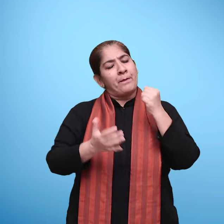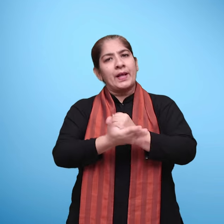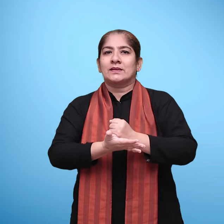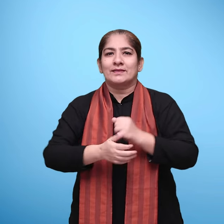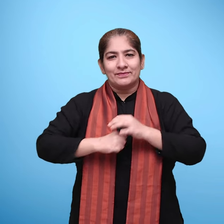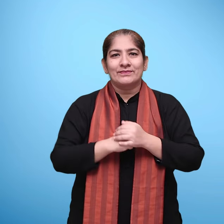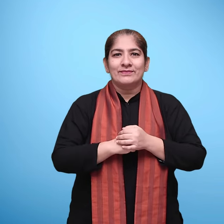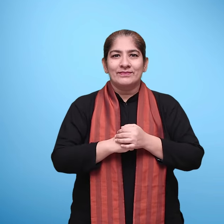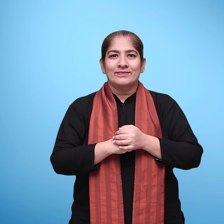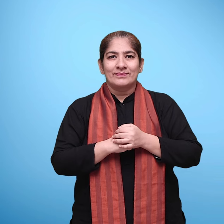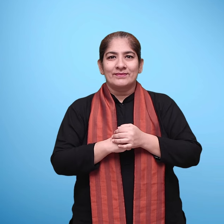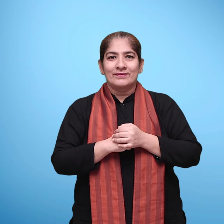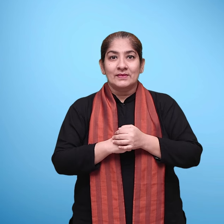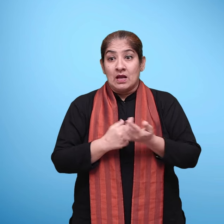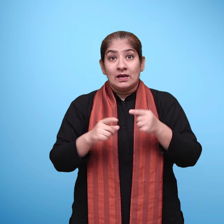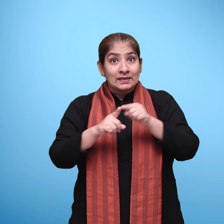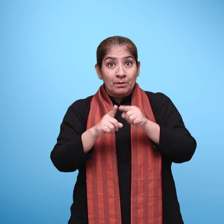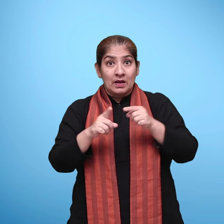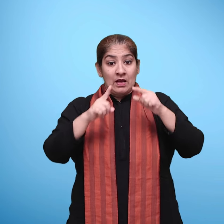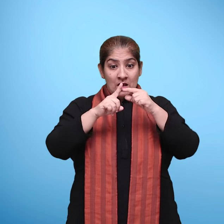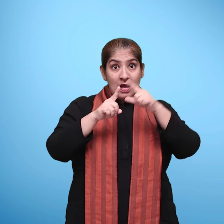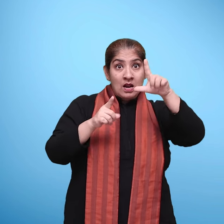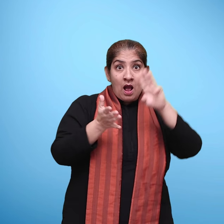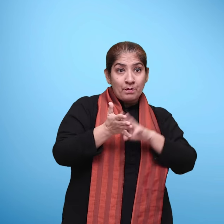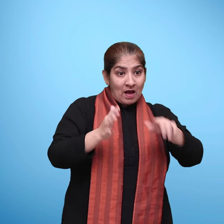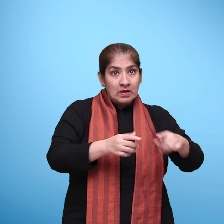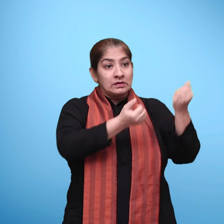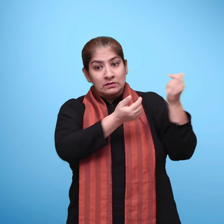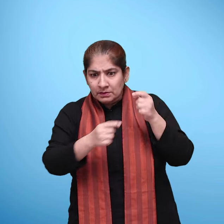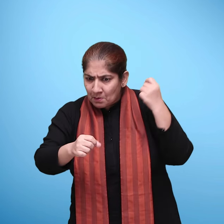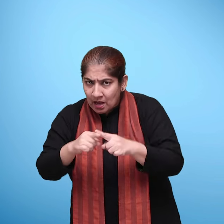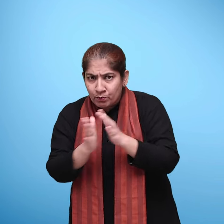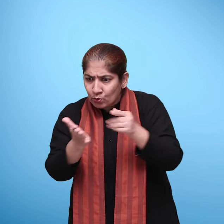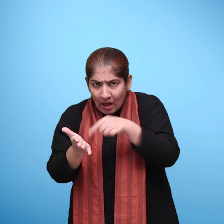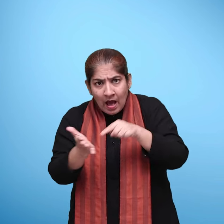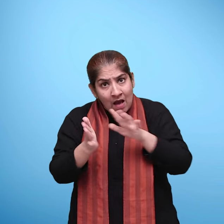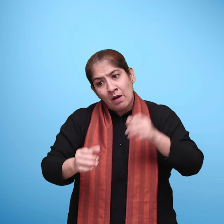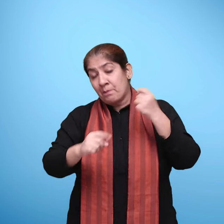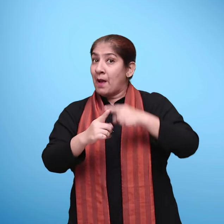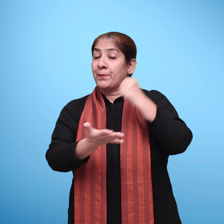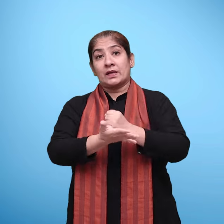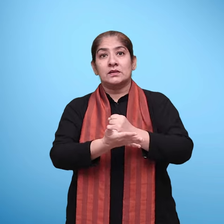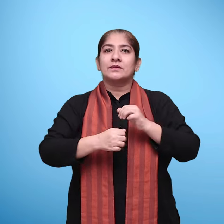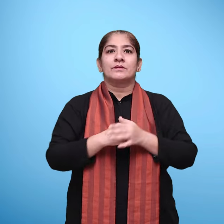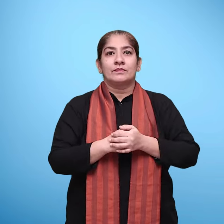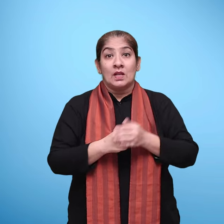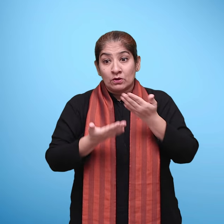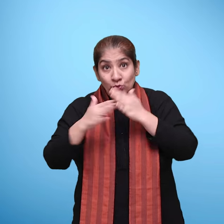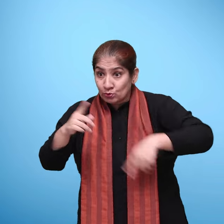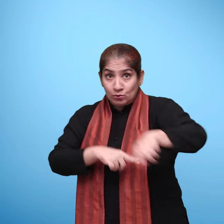सामग्री में निश्चत रूप से कुछ पुस्तकें भी होनी चाहीं और नियमित रूप से बच्चे पुस्तकों के साथ काम करें समय